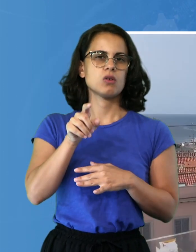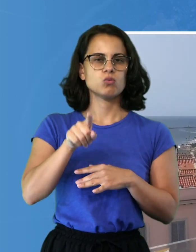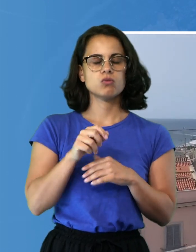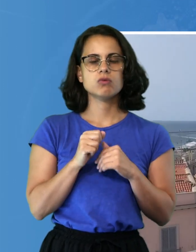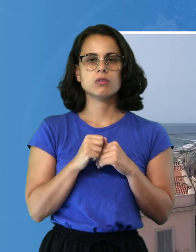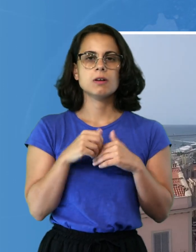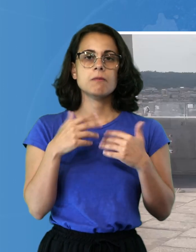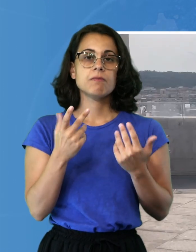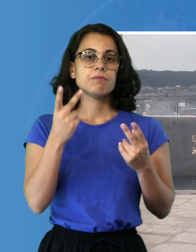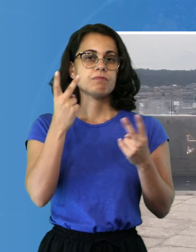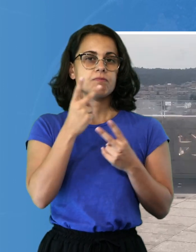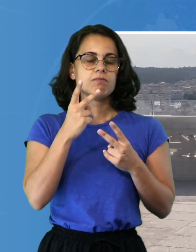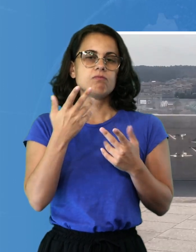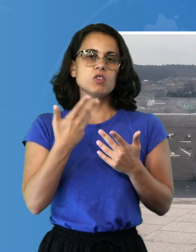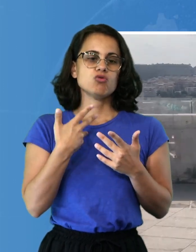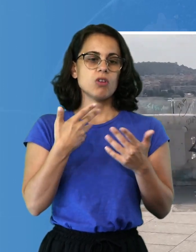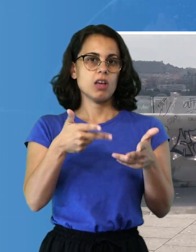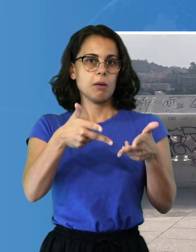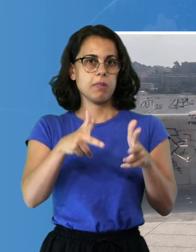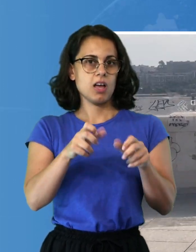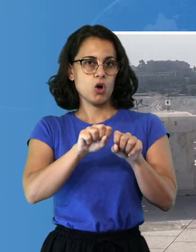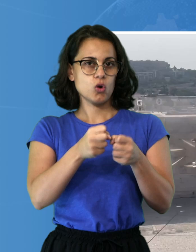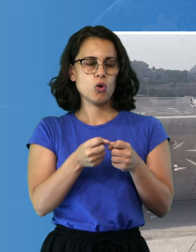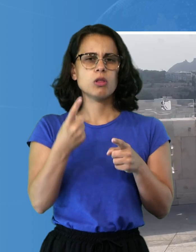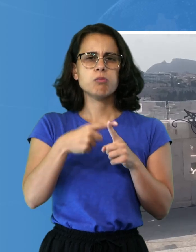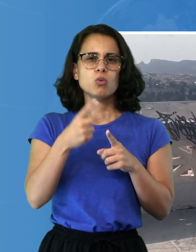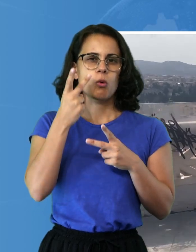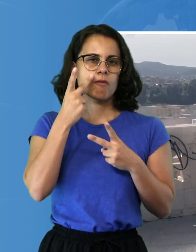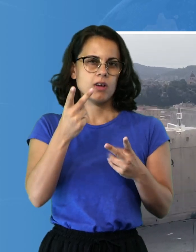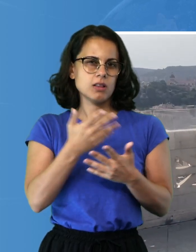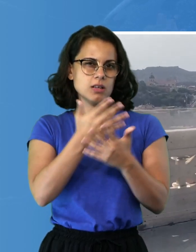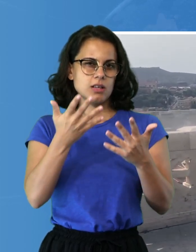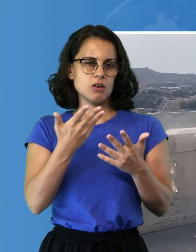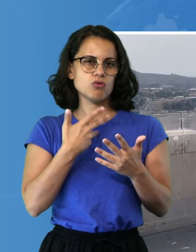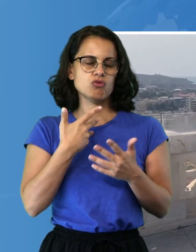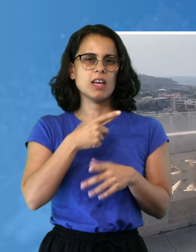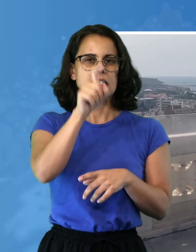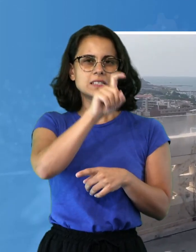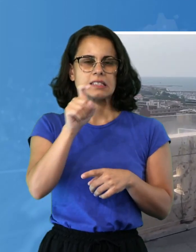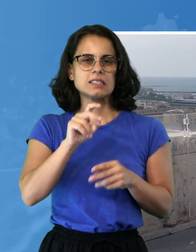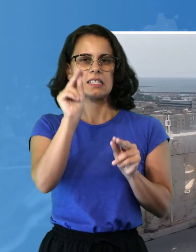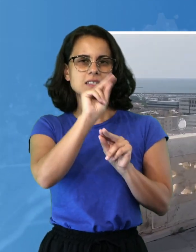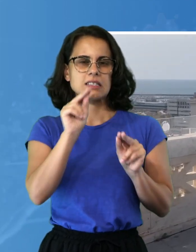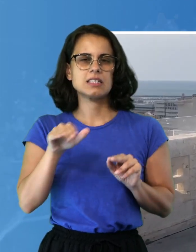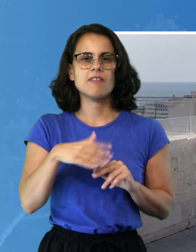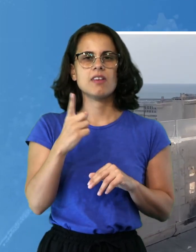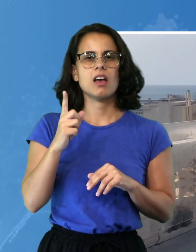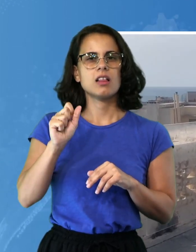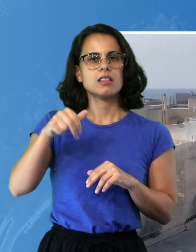solo per la seduta distrutta, ma anche, come si vede nel filmato, per dei graffiti fatti nella zona di Via Dante. Non si tratta però dell'unico